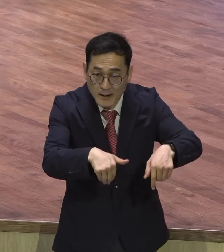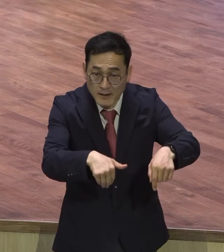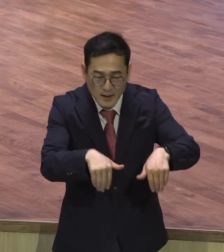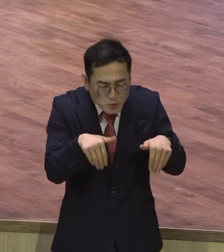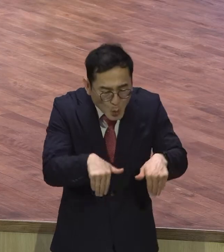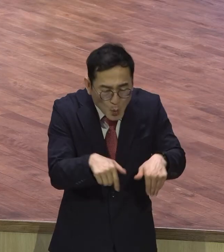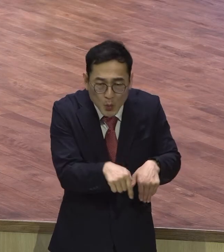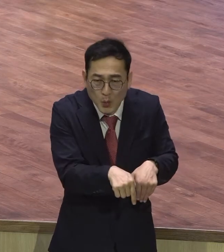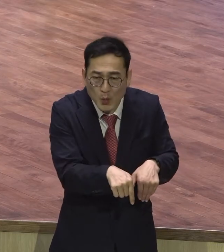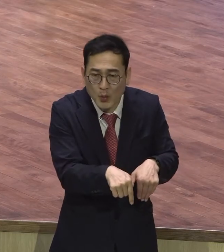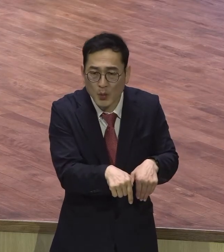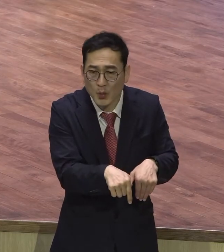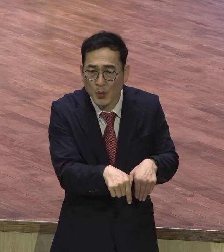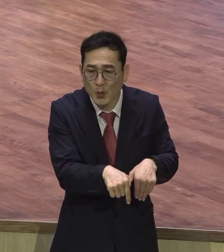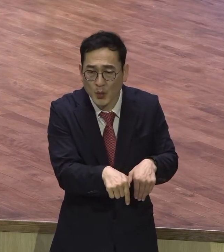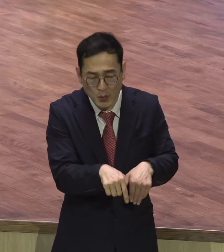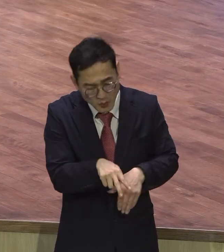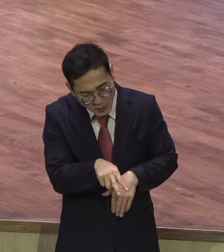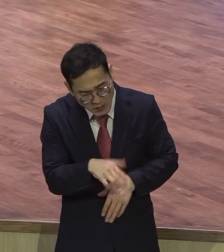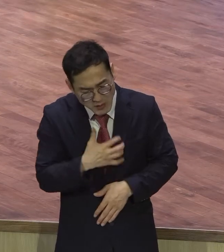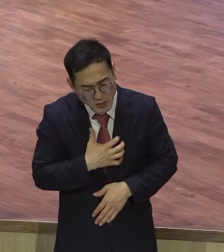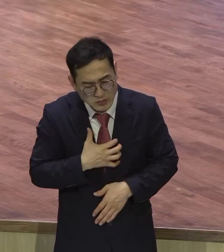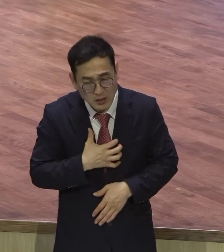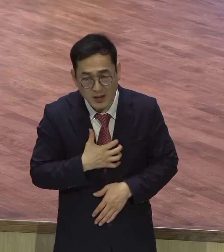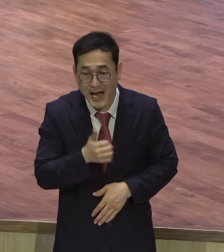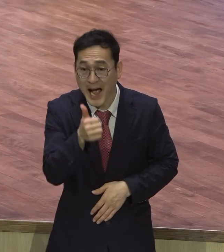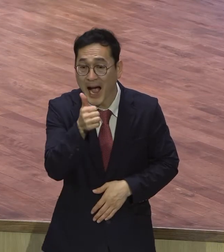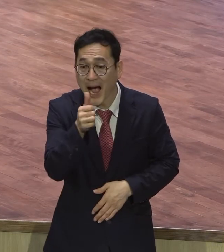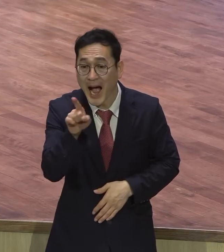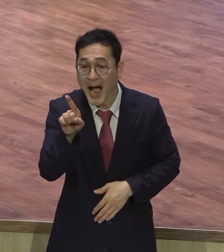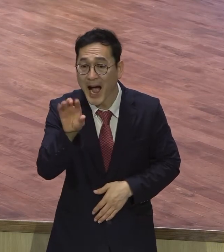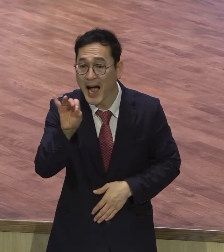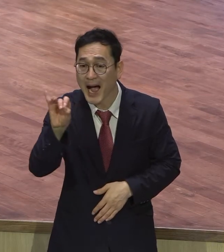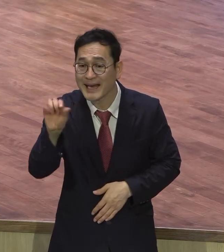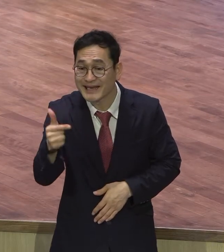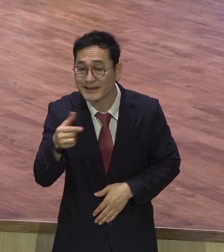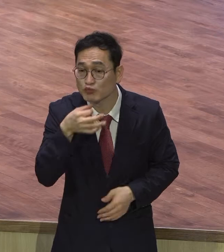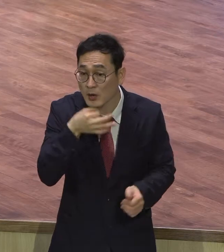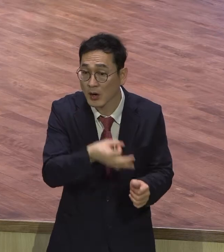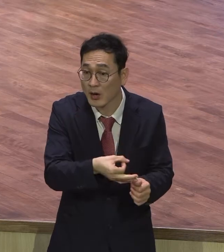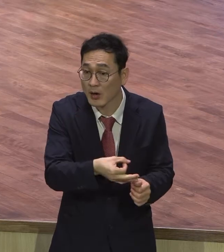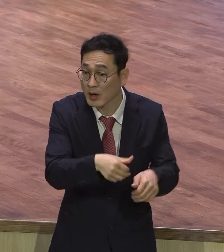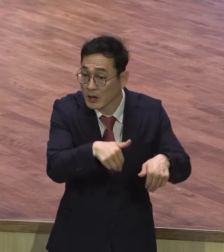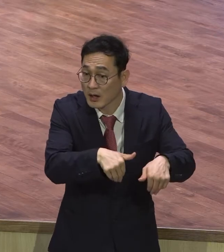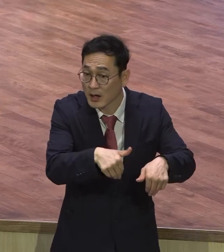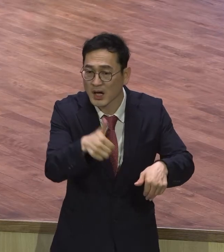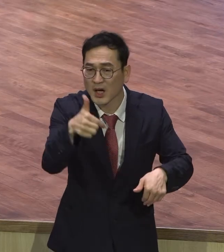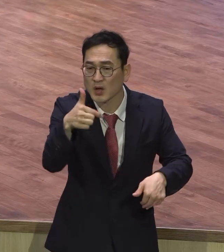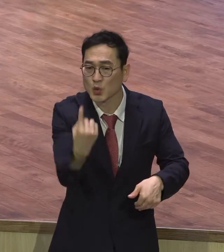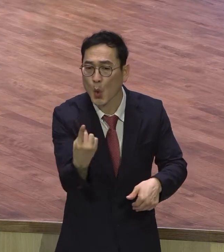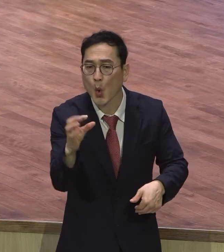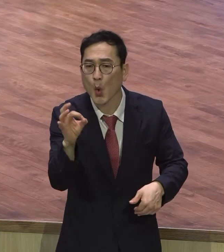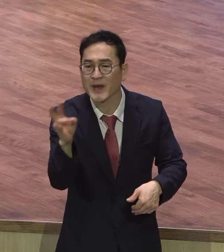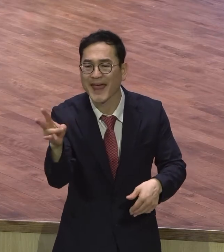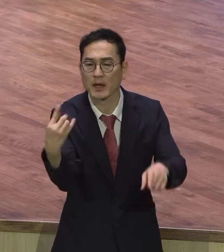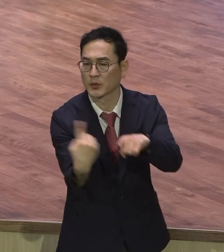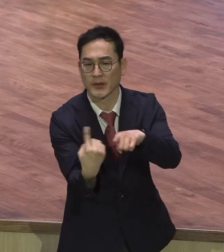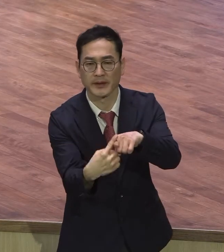자기 하인을 걱정하고 있어요. 이 하인이란 말은 고상한 표현이에요. 사실은 노예에요. 노예. 노예. 당시